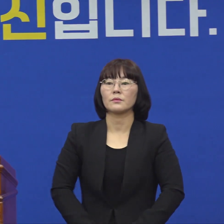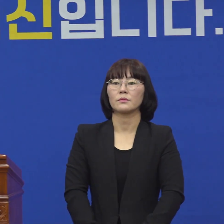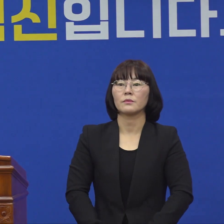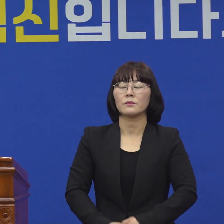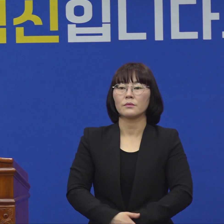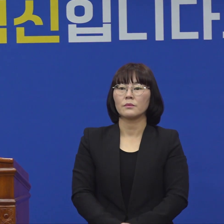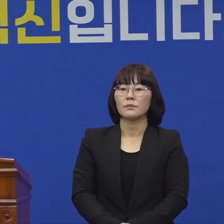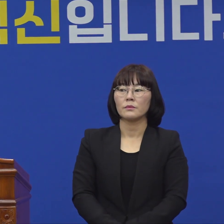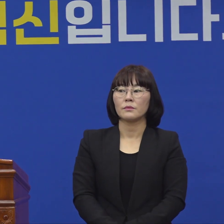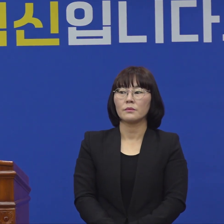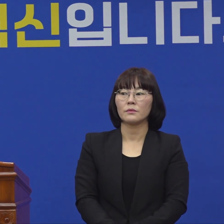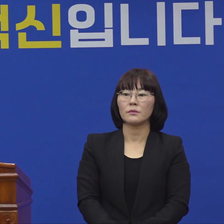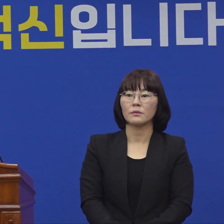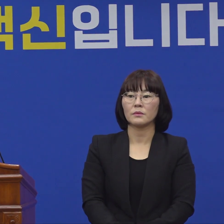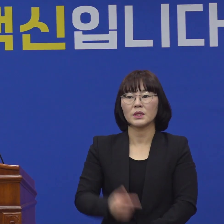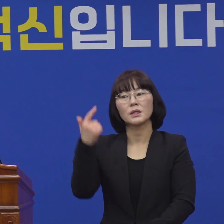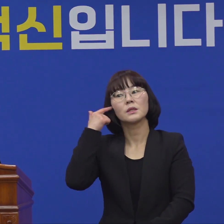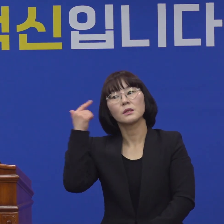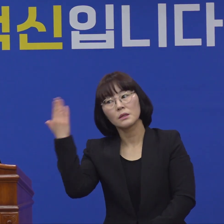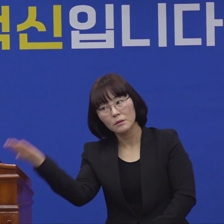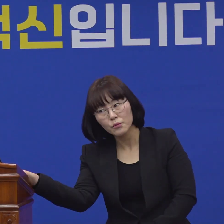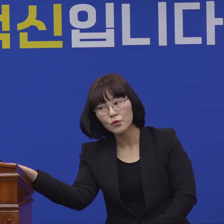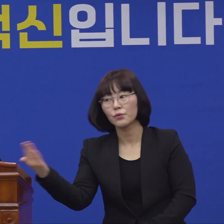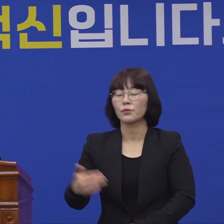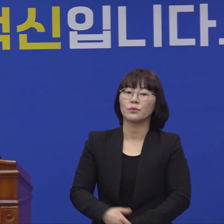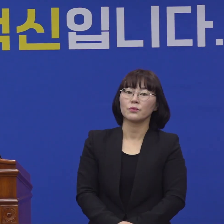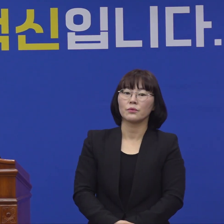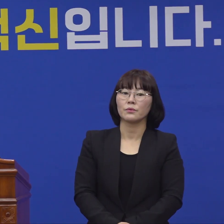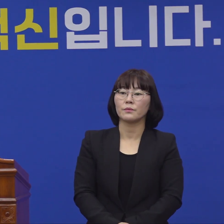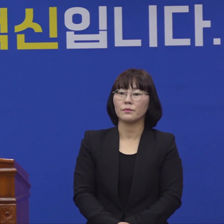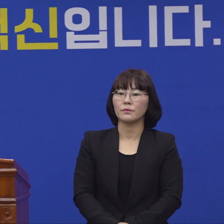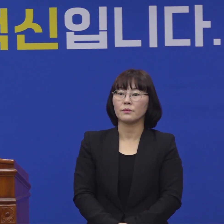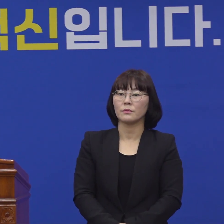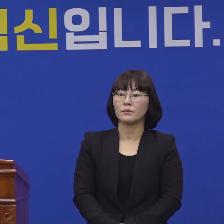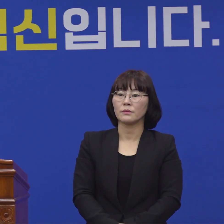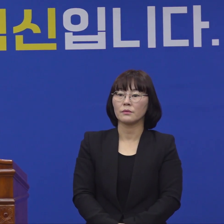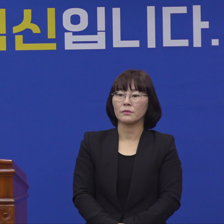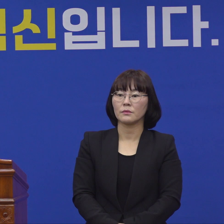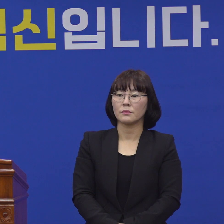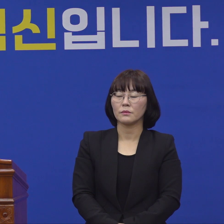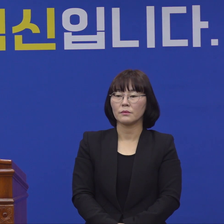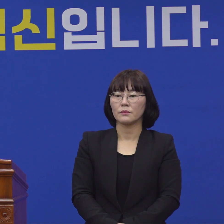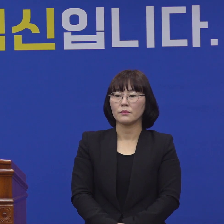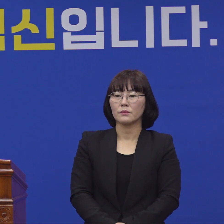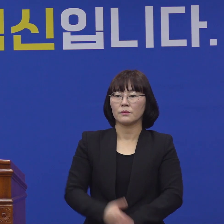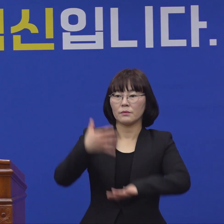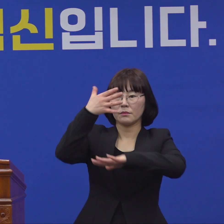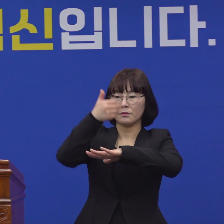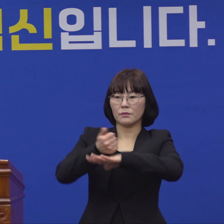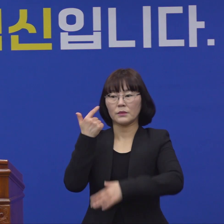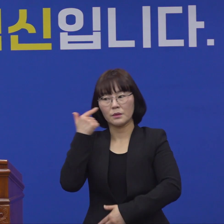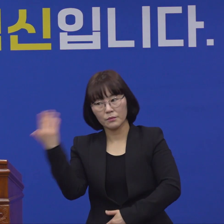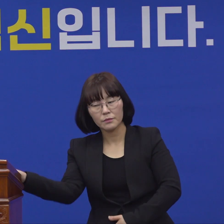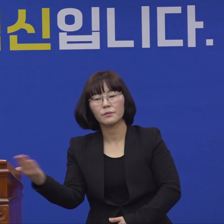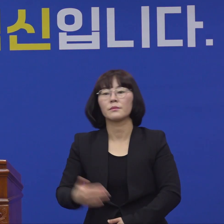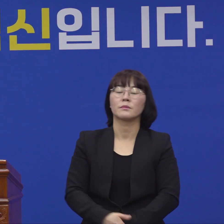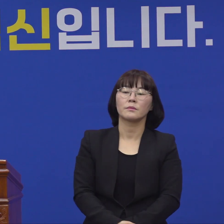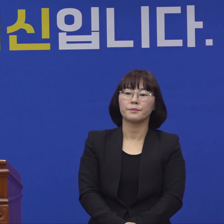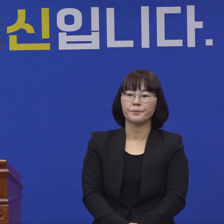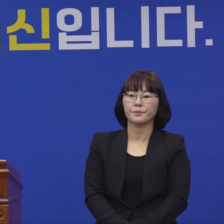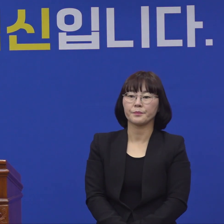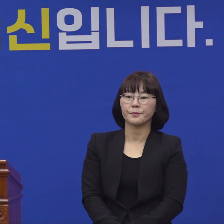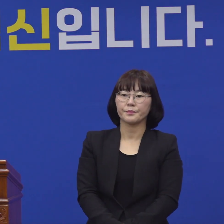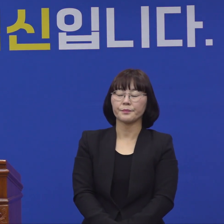네, 또 질문을 하실 분이 계시면 여기까지 질문을 받겠습니다. 박주지관 한 번 더 하겠습니다.